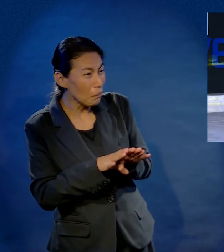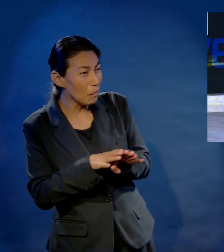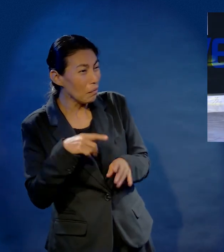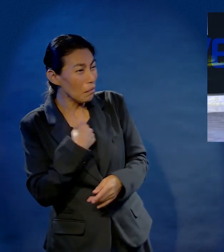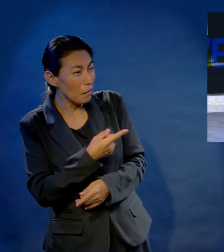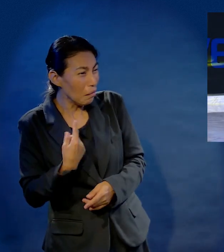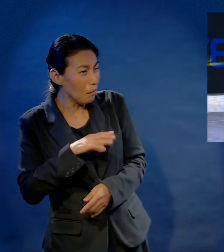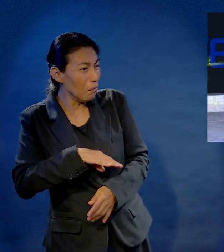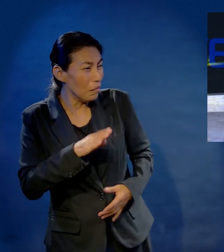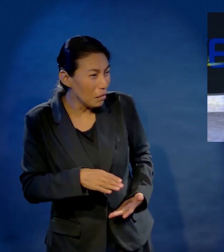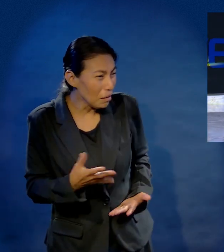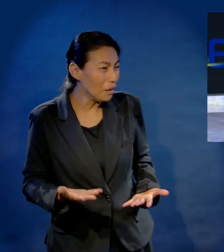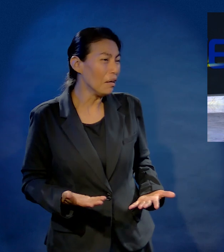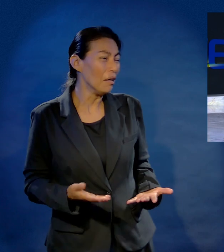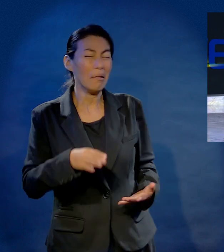Te corrieron. Vamos a morir.